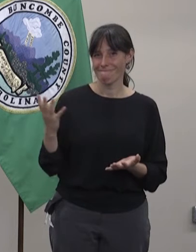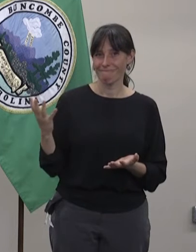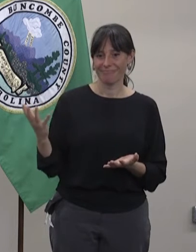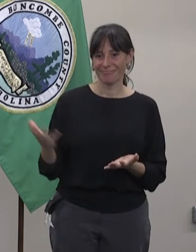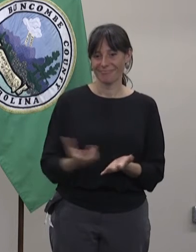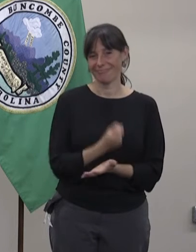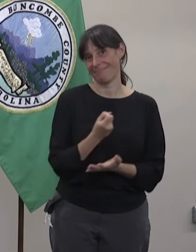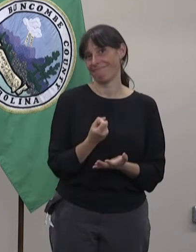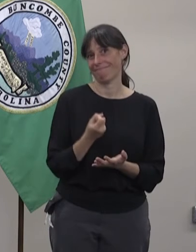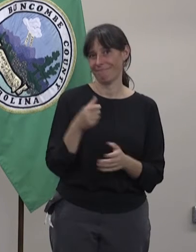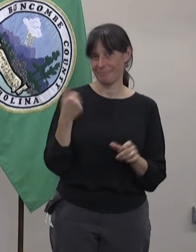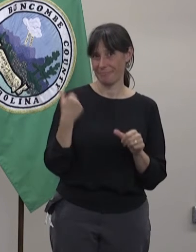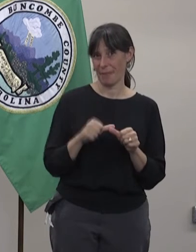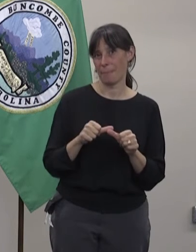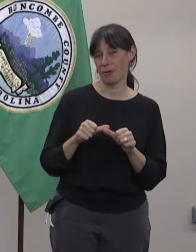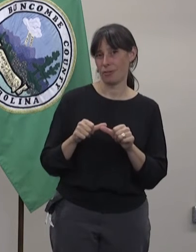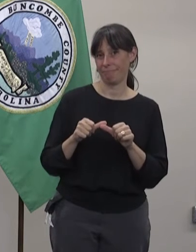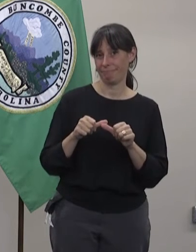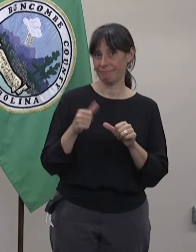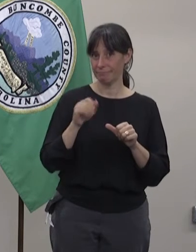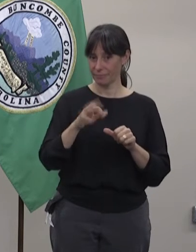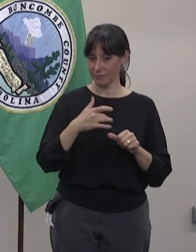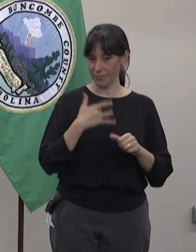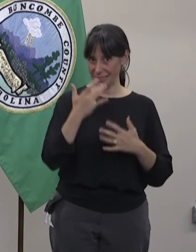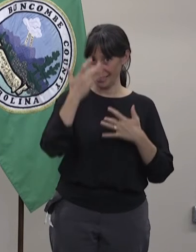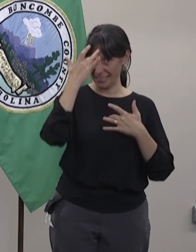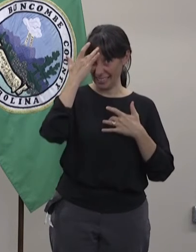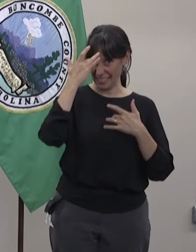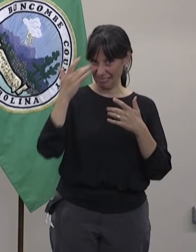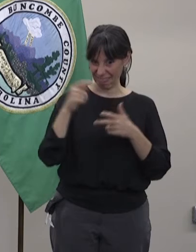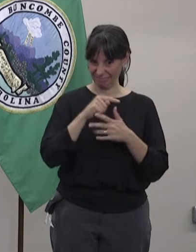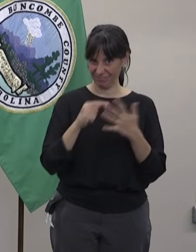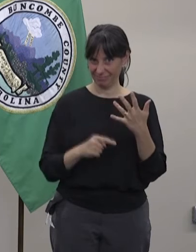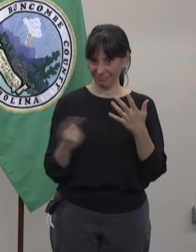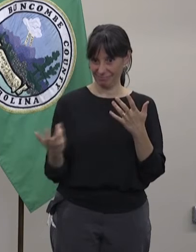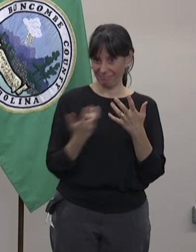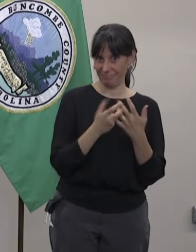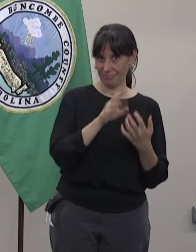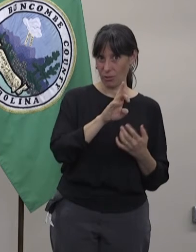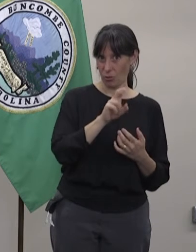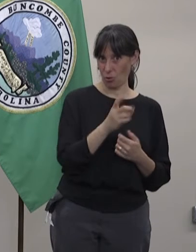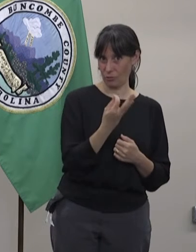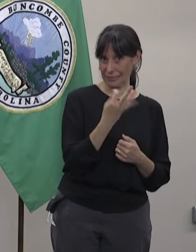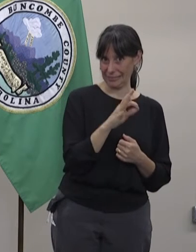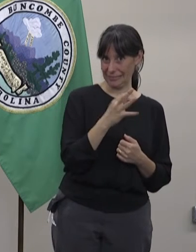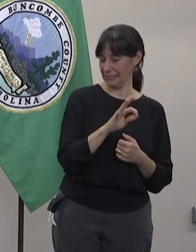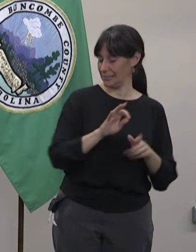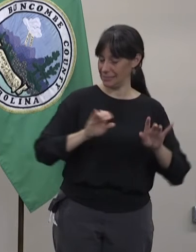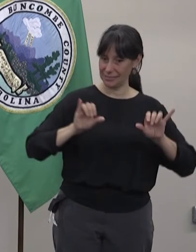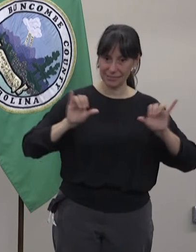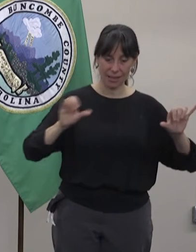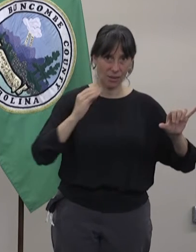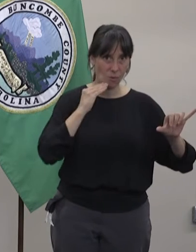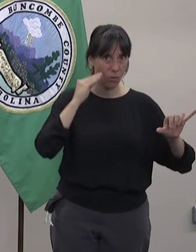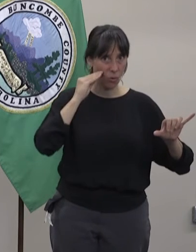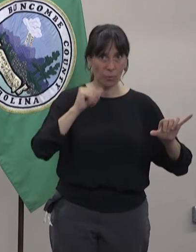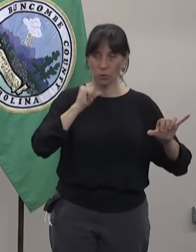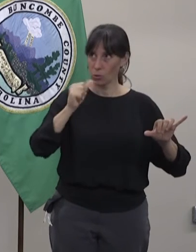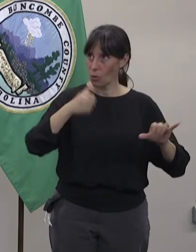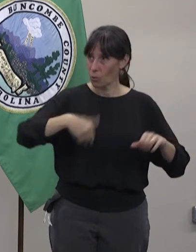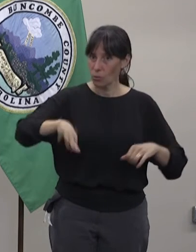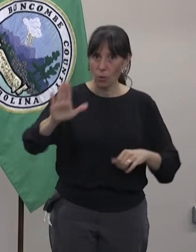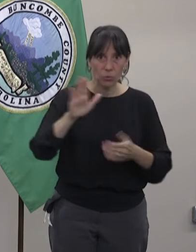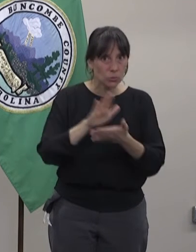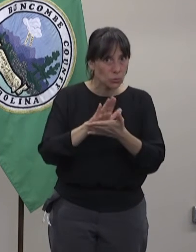ayuda. Y también es un buen momento muy importante. Si tienes síntomas que son consistentes con el COVID, no deberías ir a trabajar